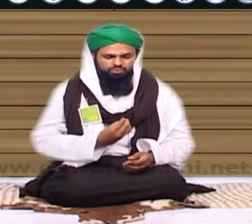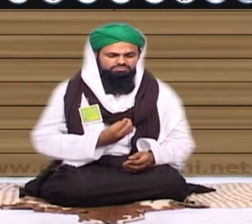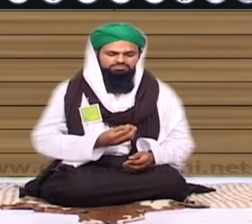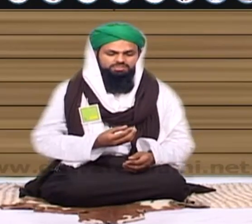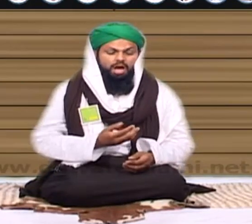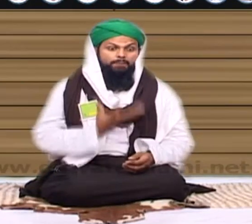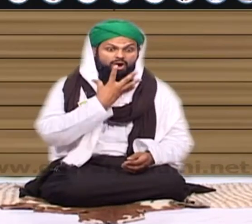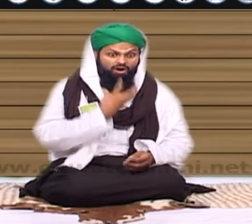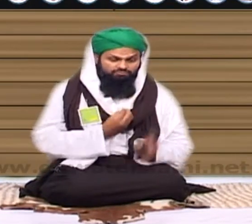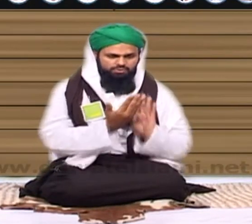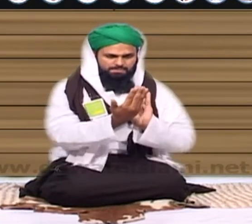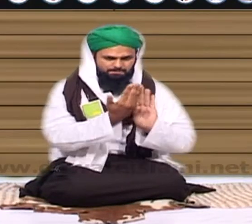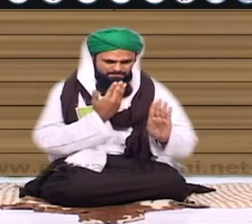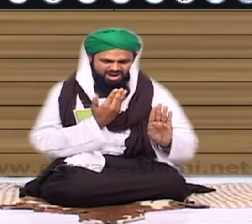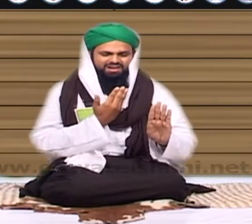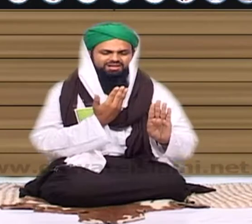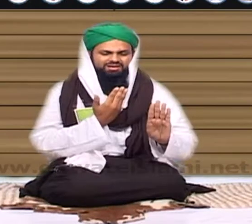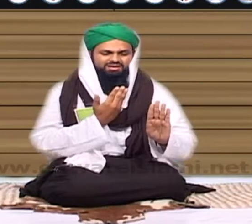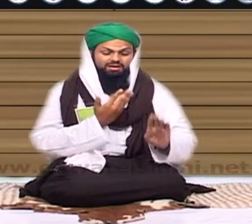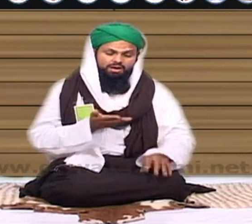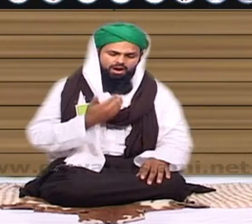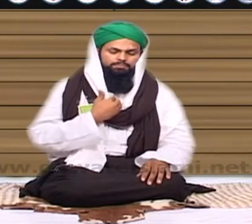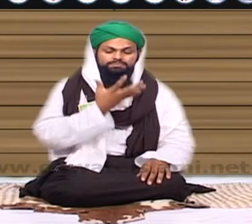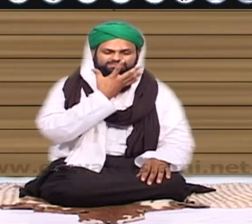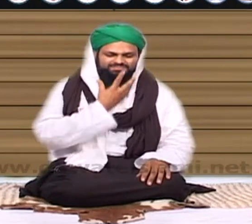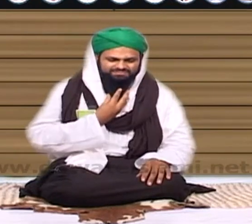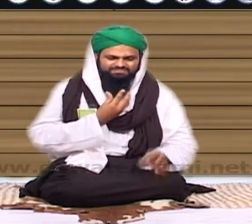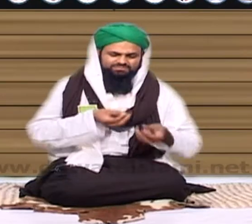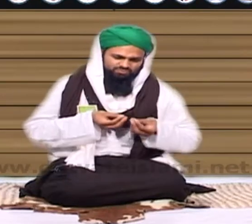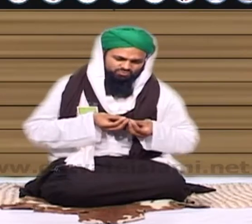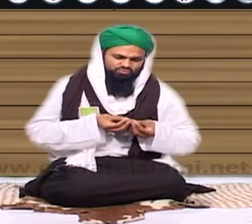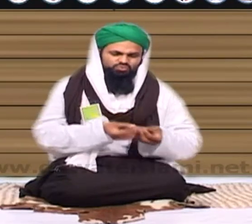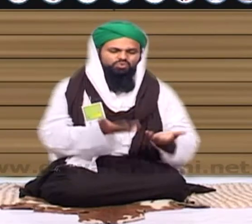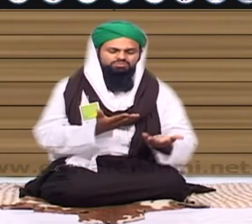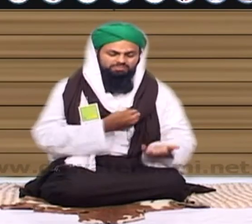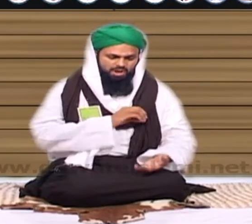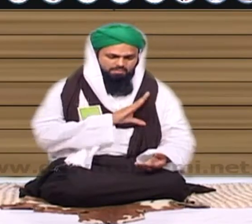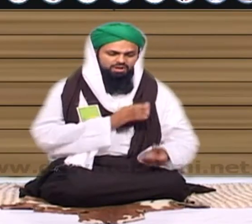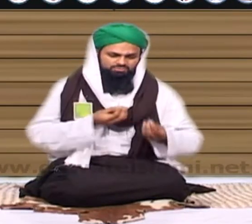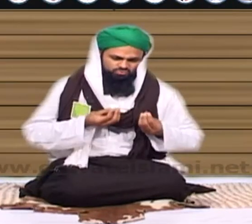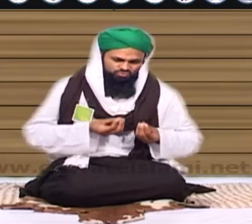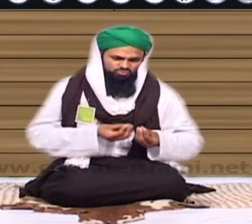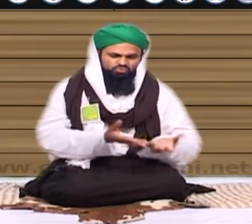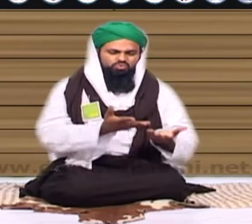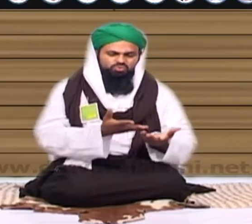تو میرے پیارے سلامی بھائیو ہمیں افسوس کا مقام آئے افسوس کا موقع اس سے پہلے کیوں نہ